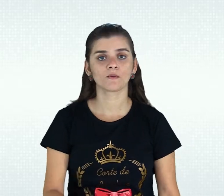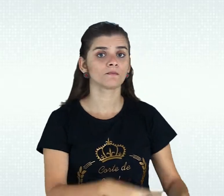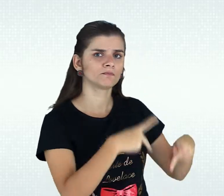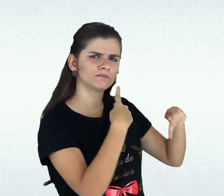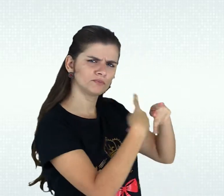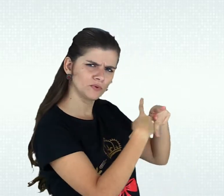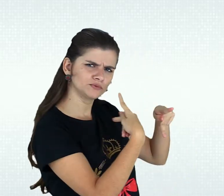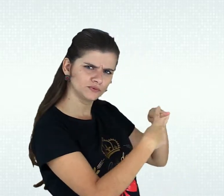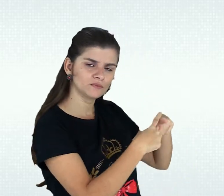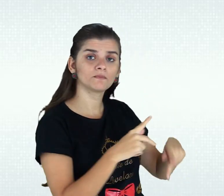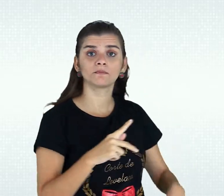Python.